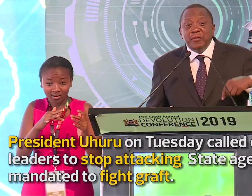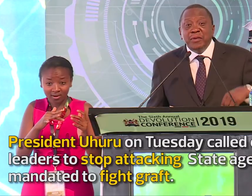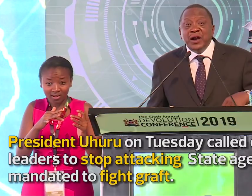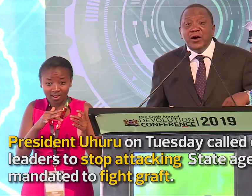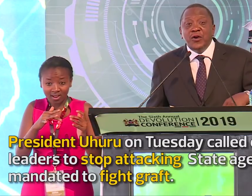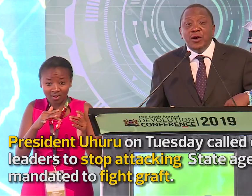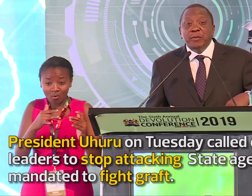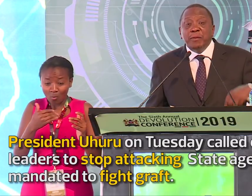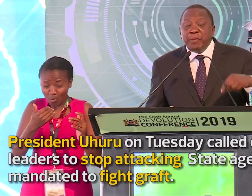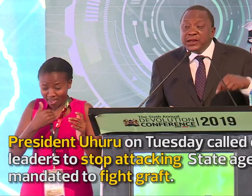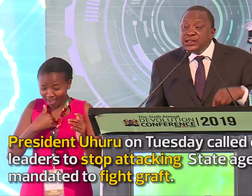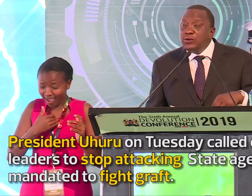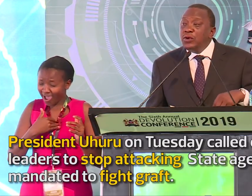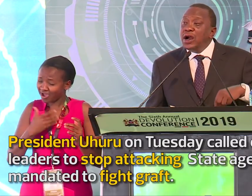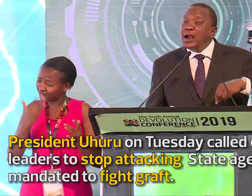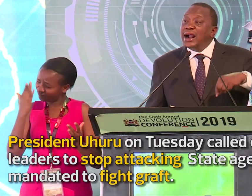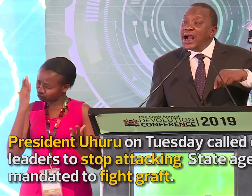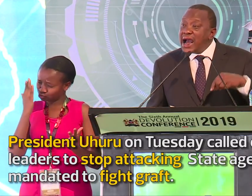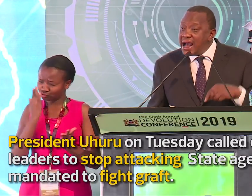Muzika